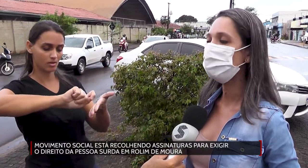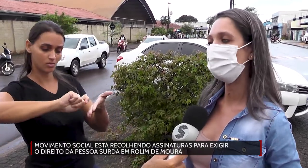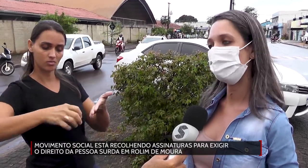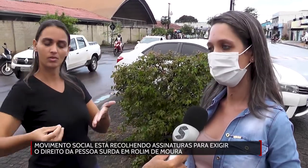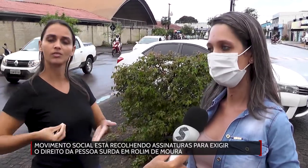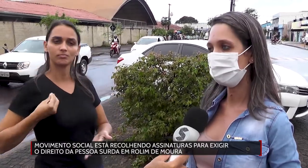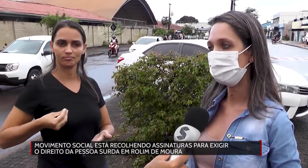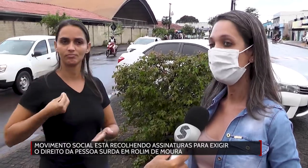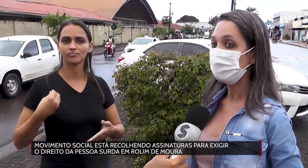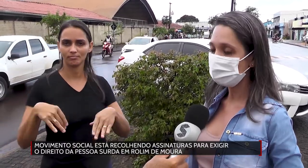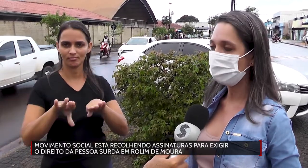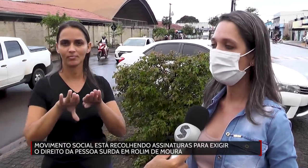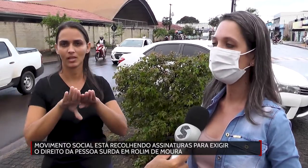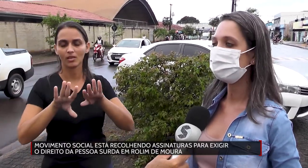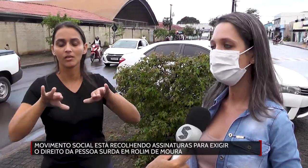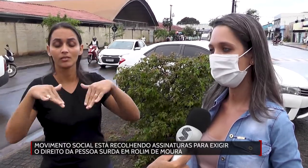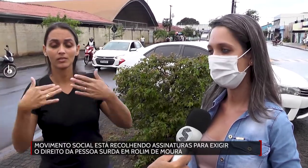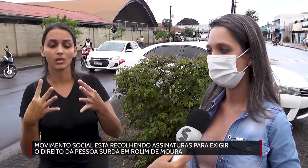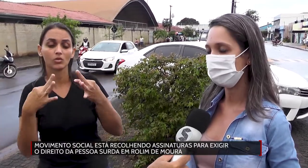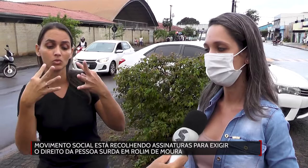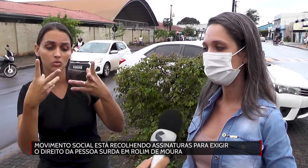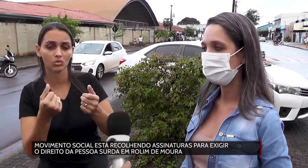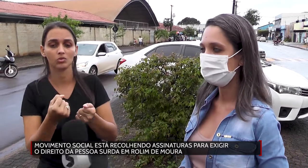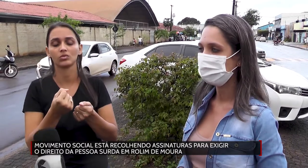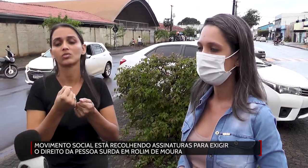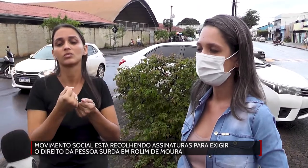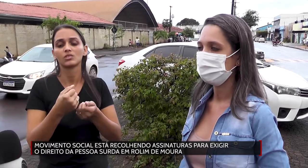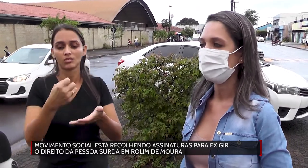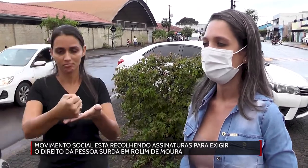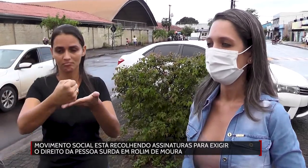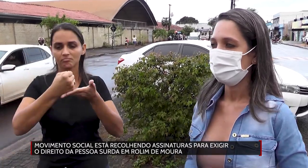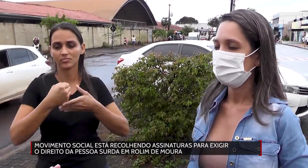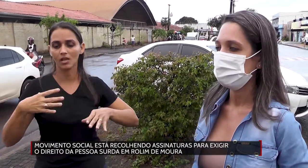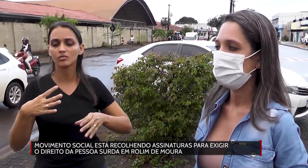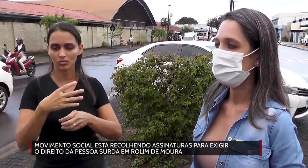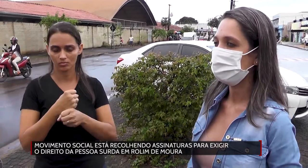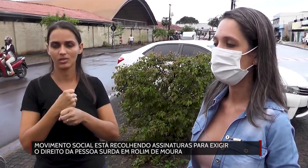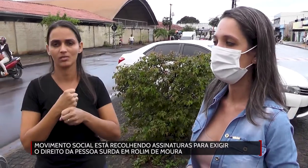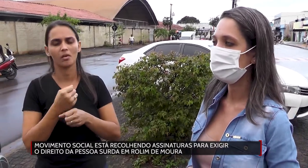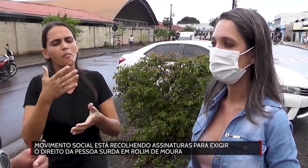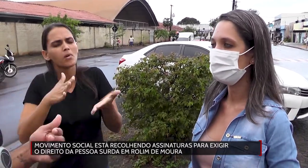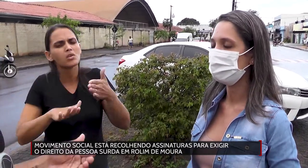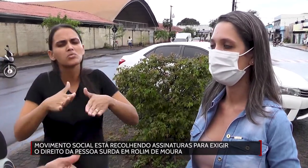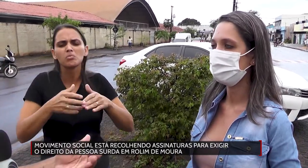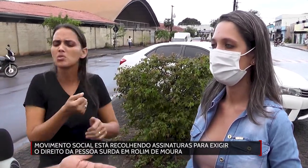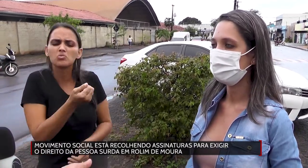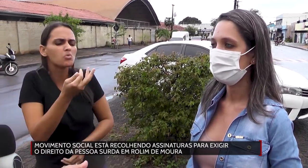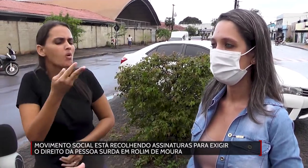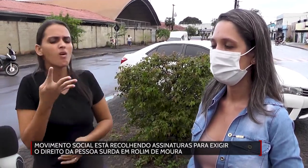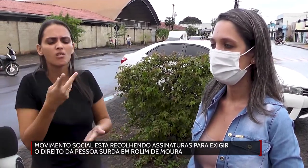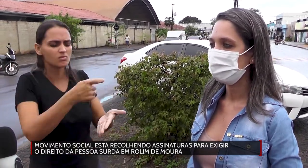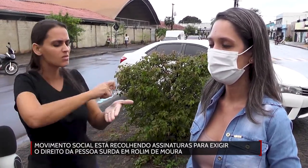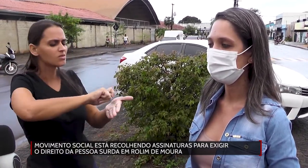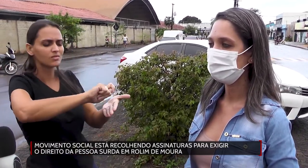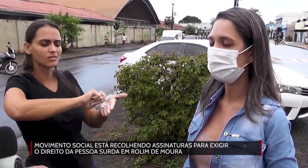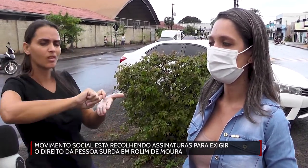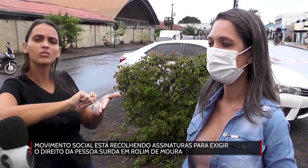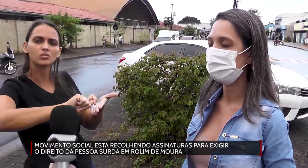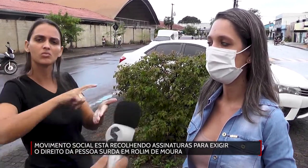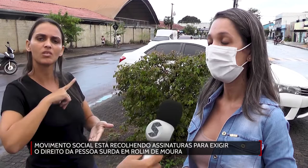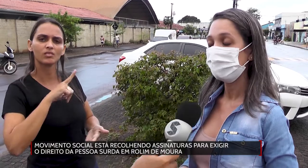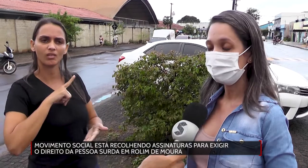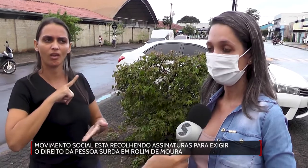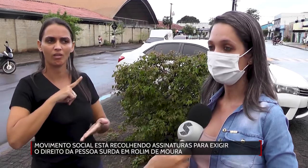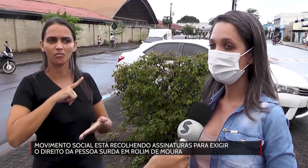que já estão com a gente somando nessa causa. É esperada quantas assinaturas e aonde as pessoas podem procurar vocês pra poder